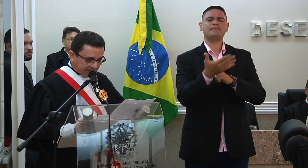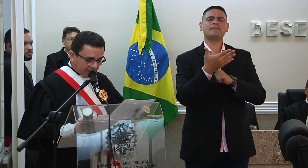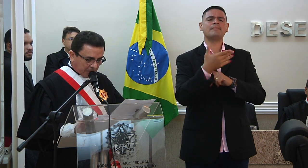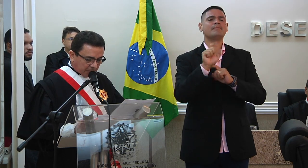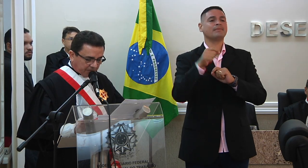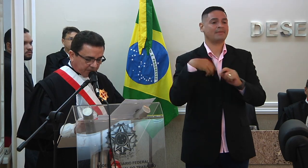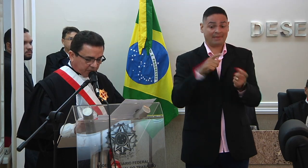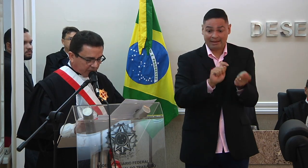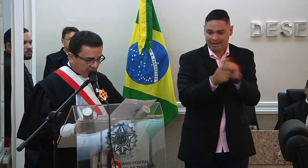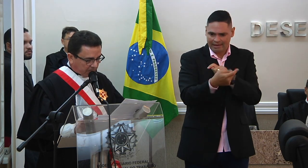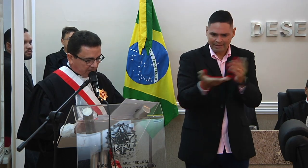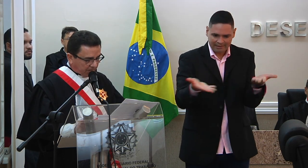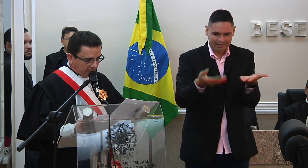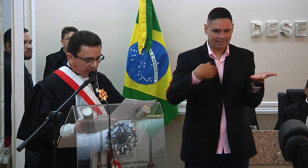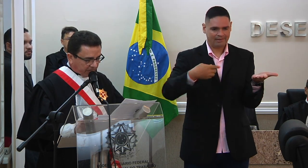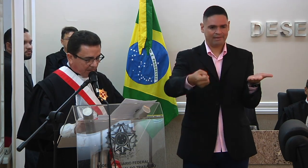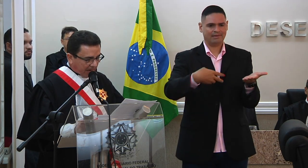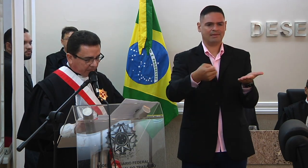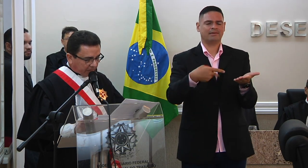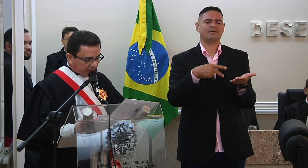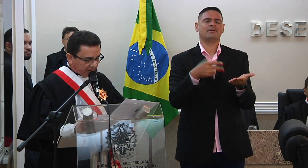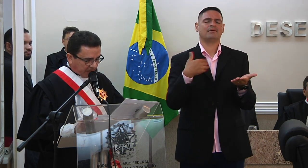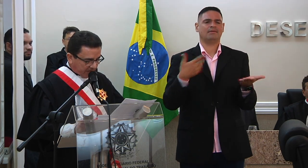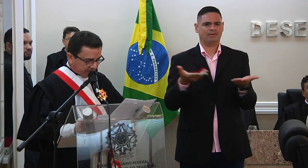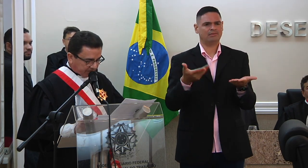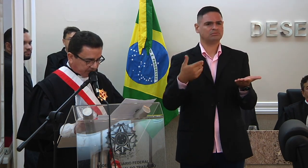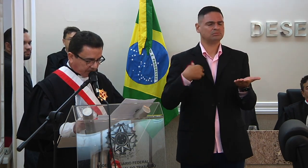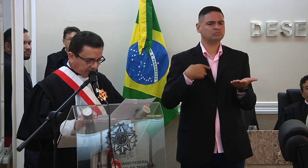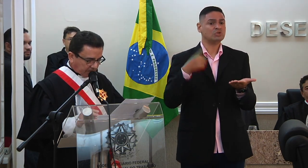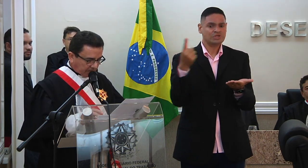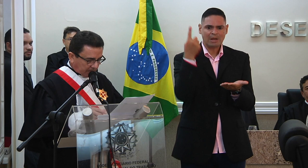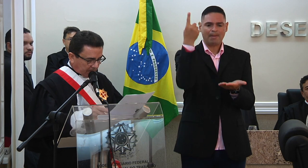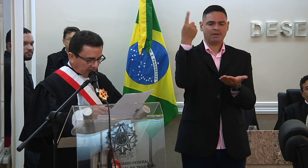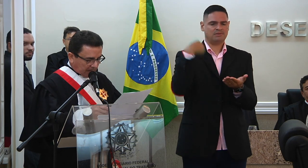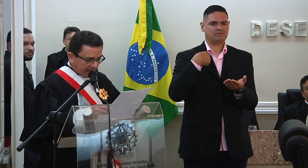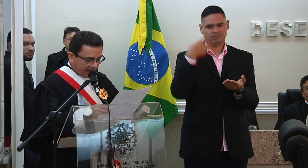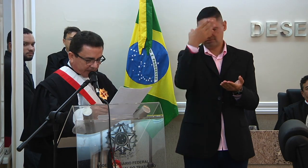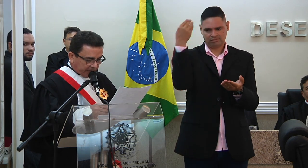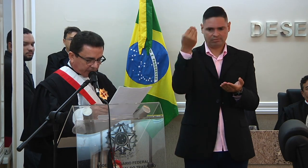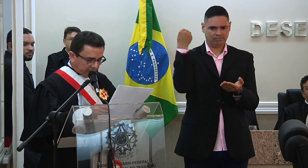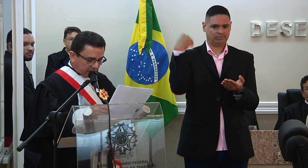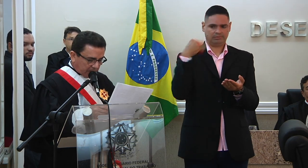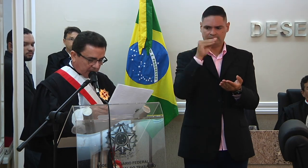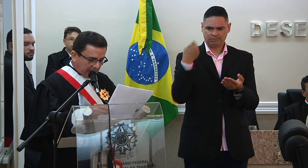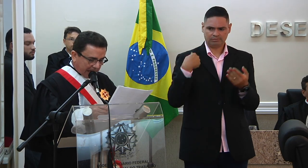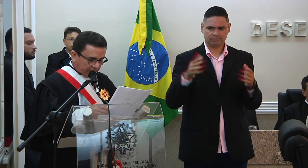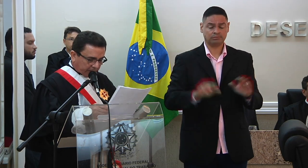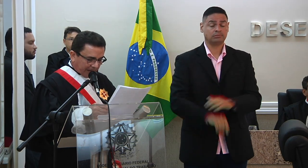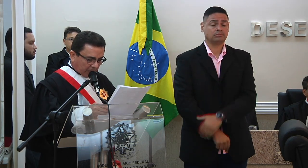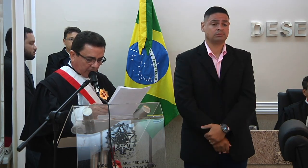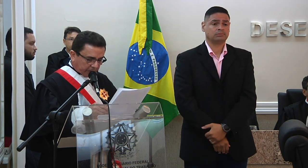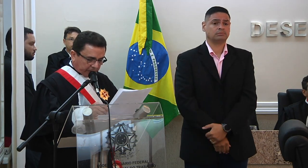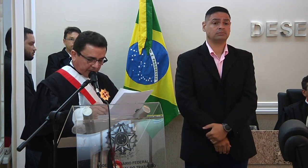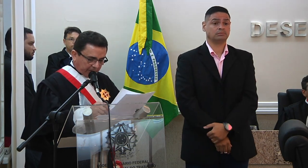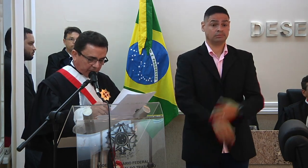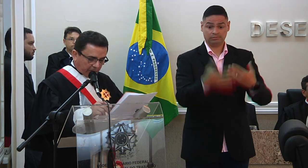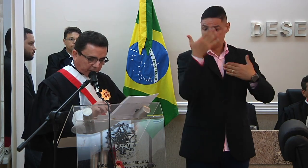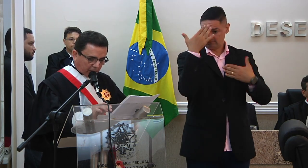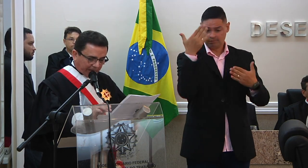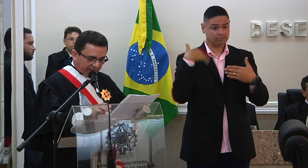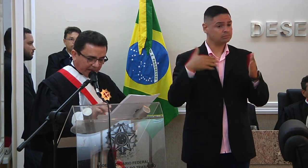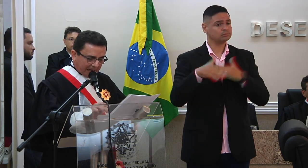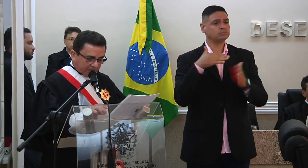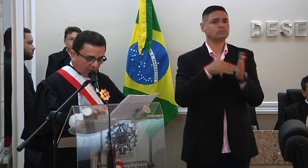a minha adaptação na nova função que jamais esquecerei agradeço aos valorosos